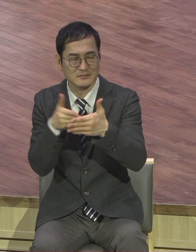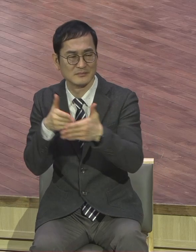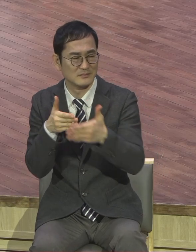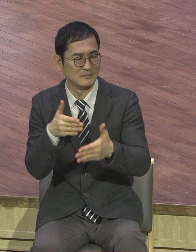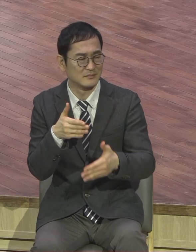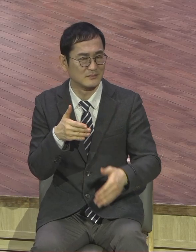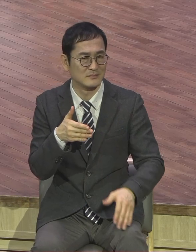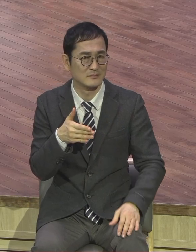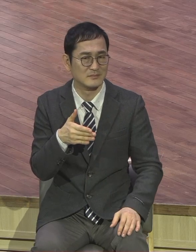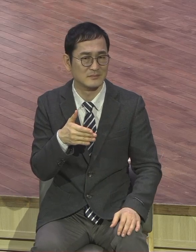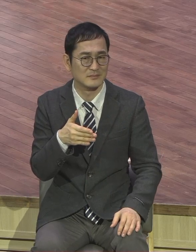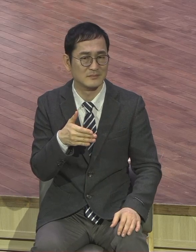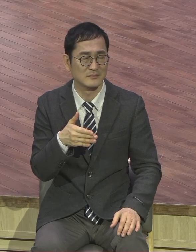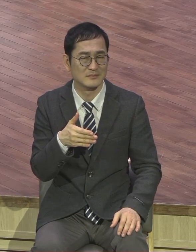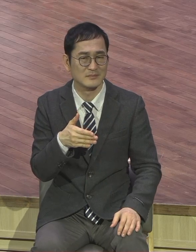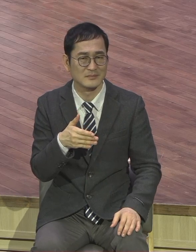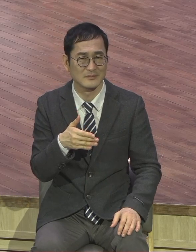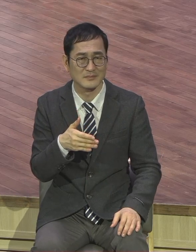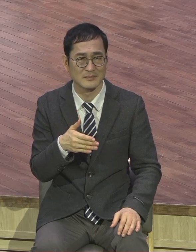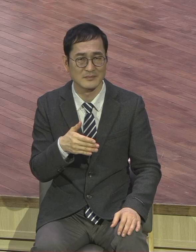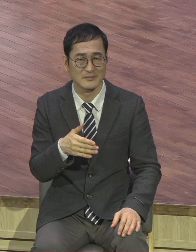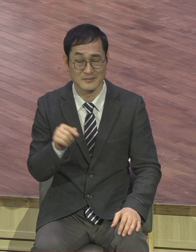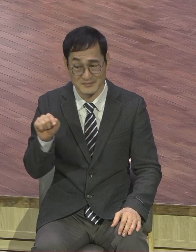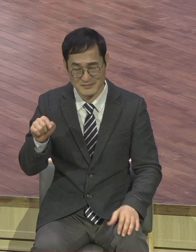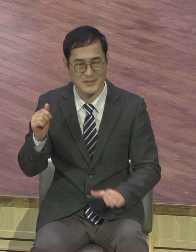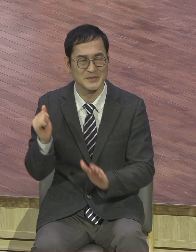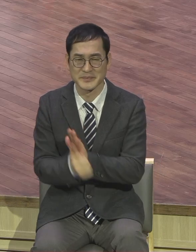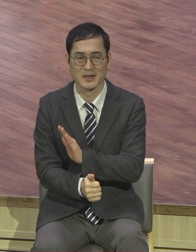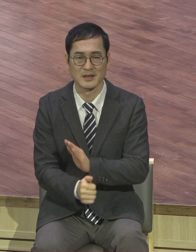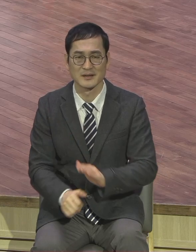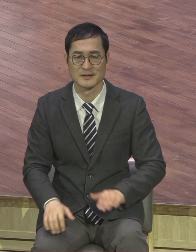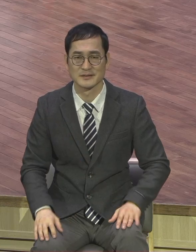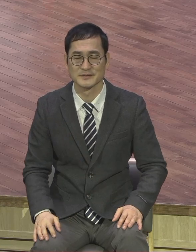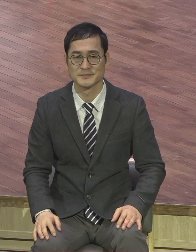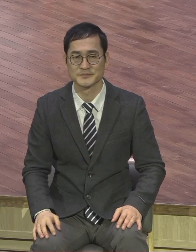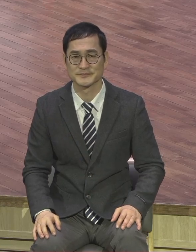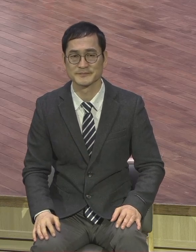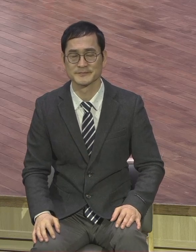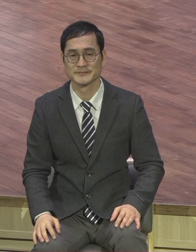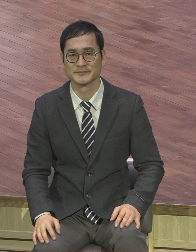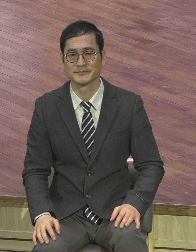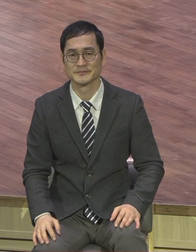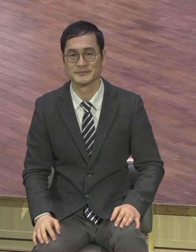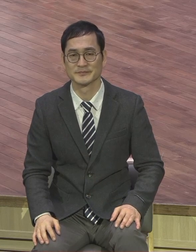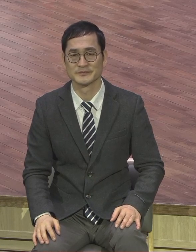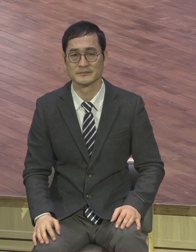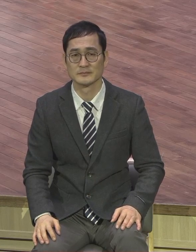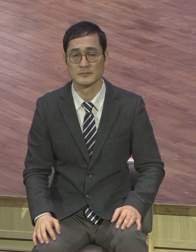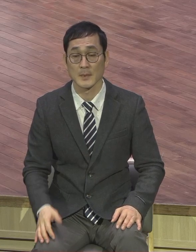나 가짜입니다. 그 말이에요. 지금 뭐가 전도 어려워요. 내가 누리는 그리스도 내게 있는 거 말하는데